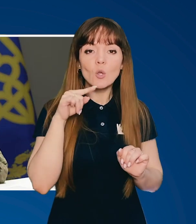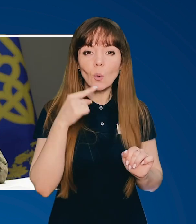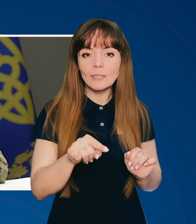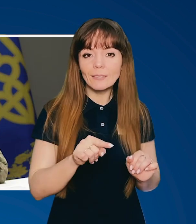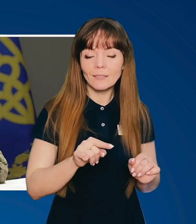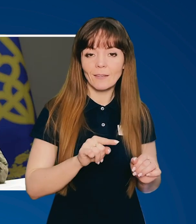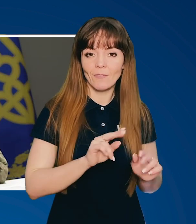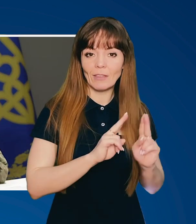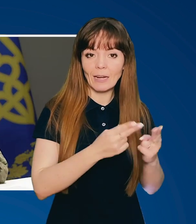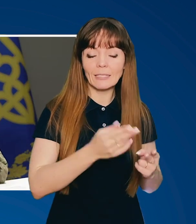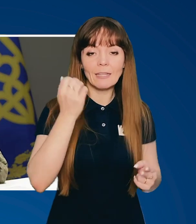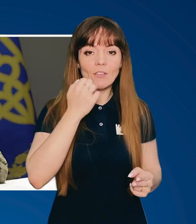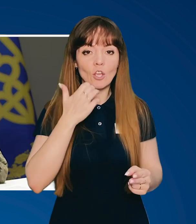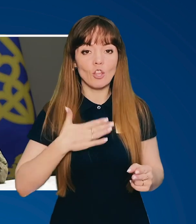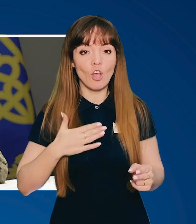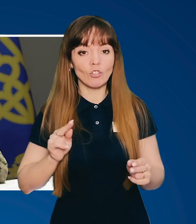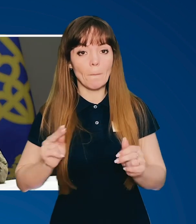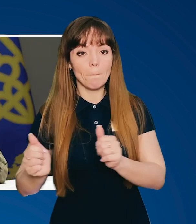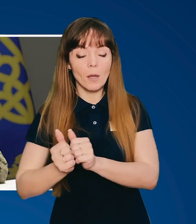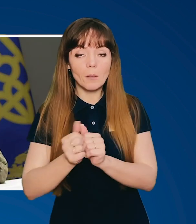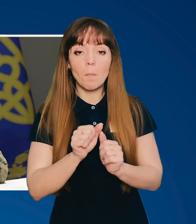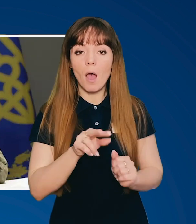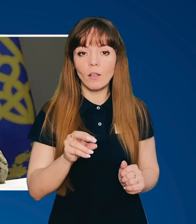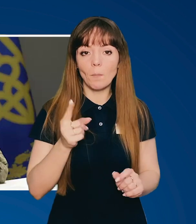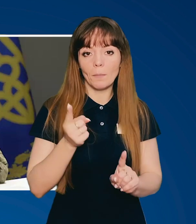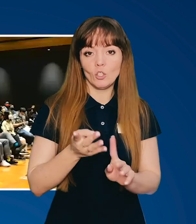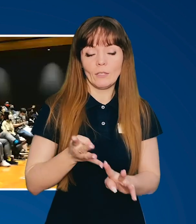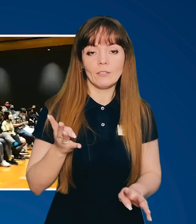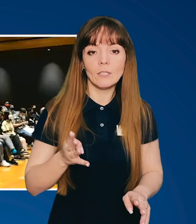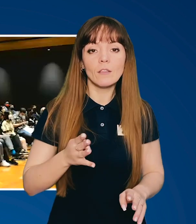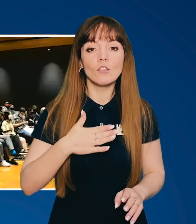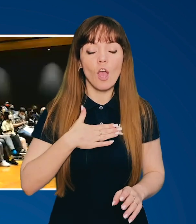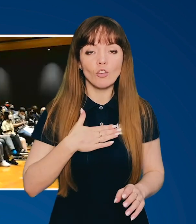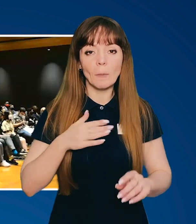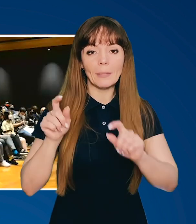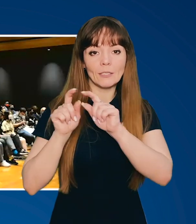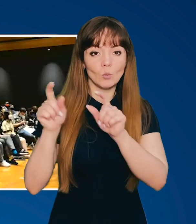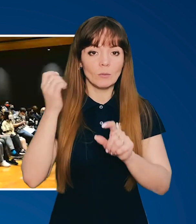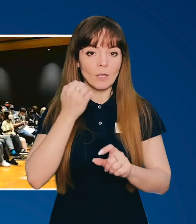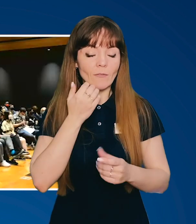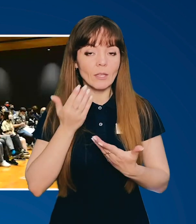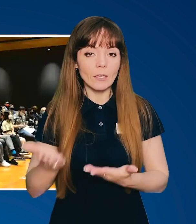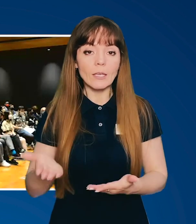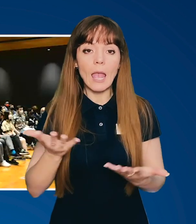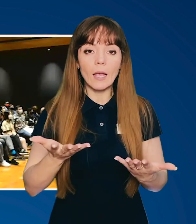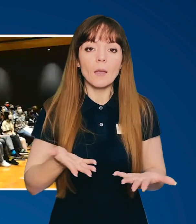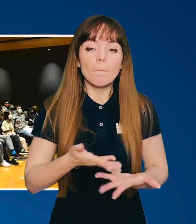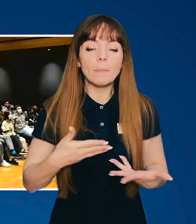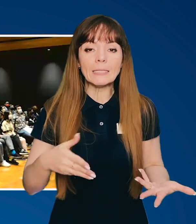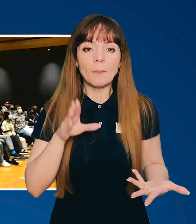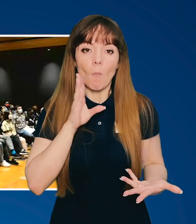Федерації завдяки нашим партнерам, але перш за все завдяки нашим інституціям, які ми змогли